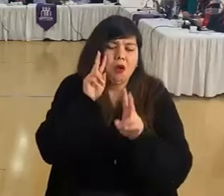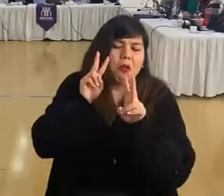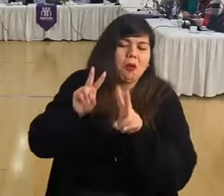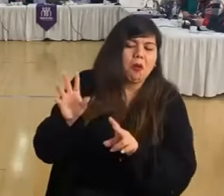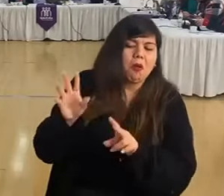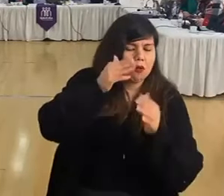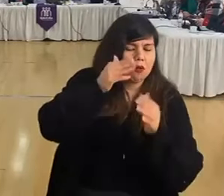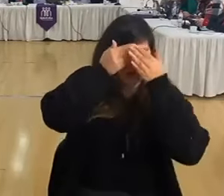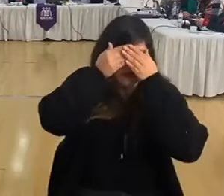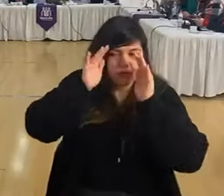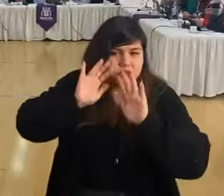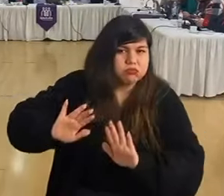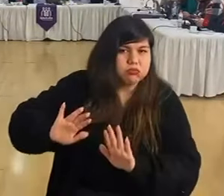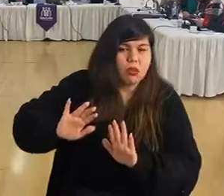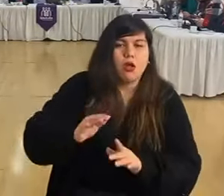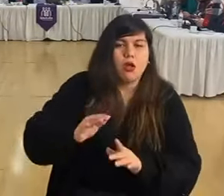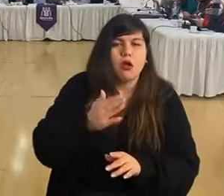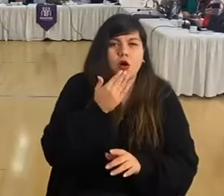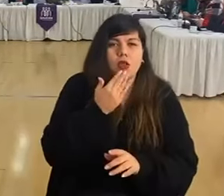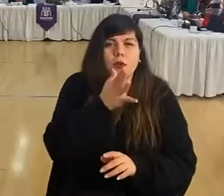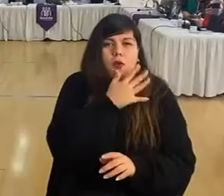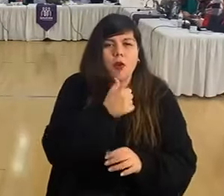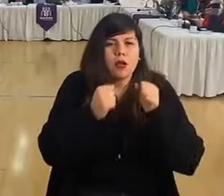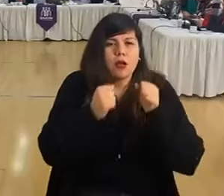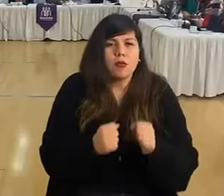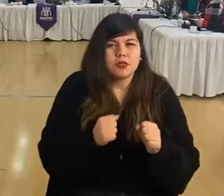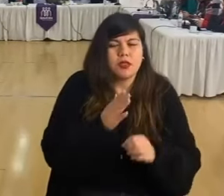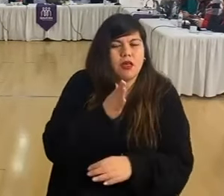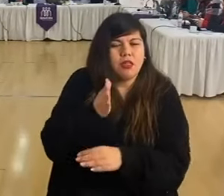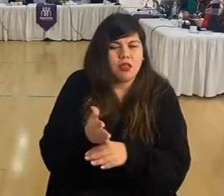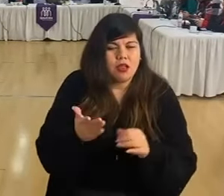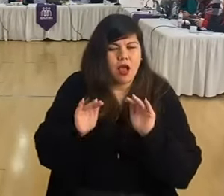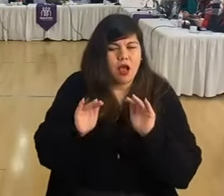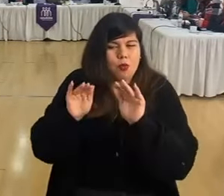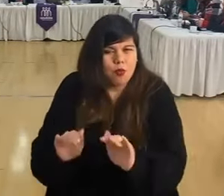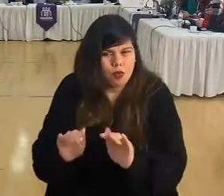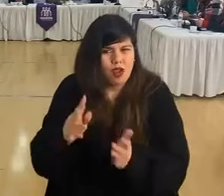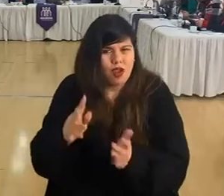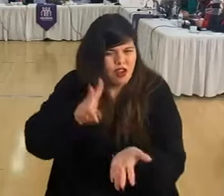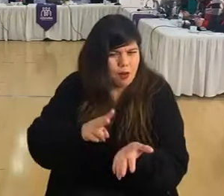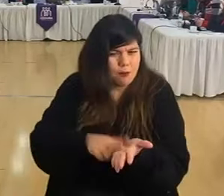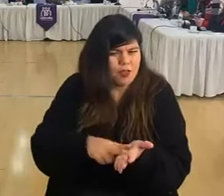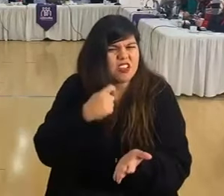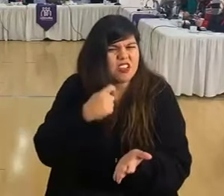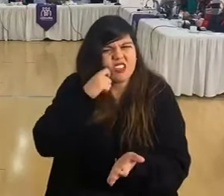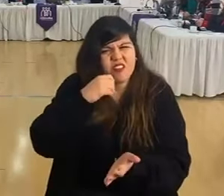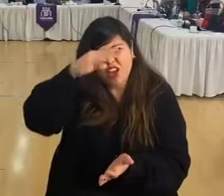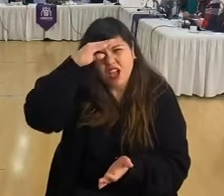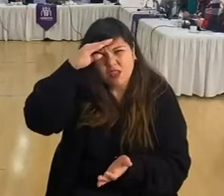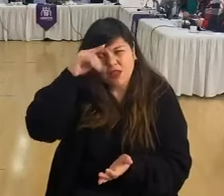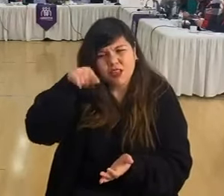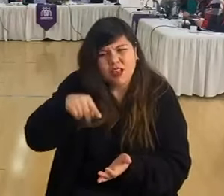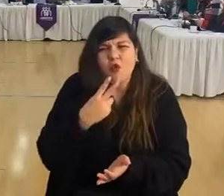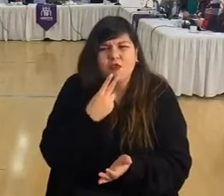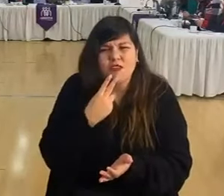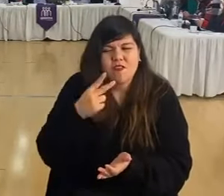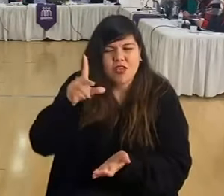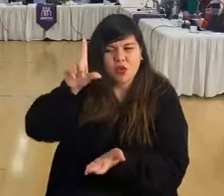tenemos la capacidad de ir a aportar realmente a lo que significa un campamento. Y